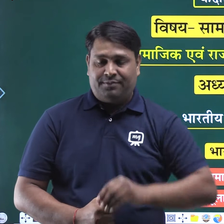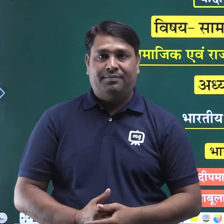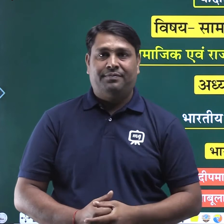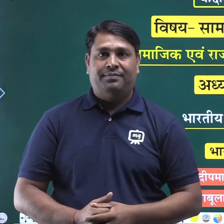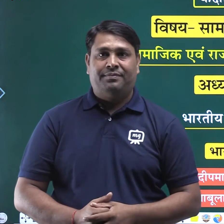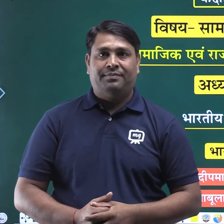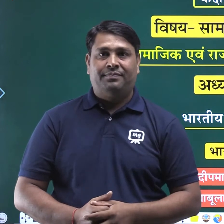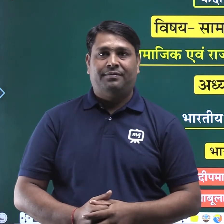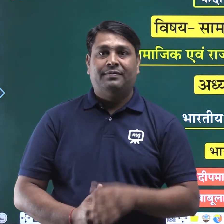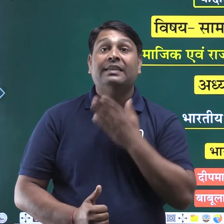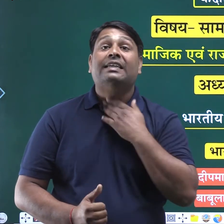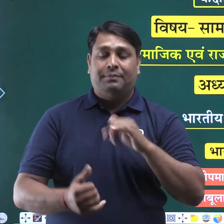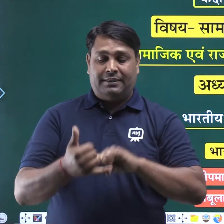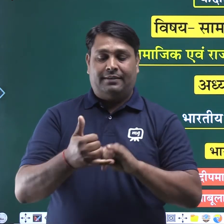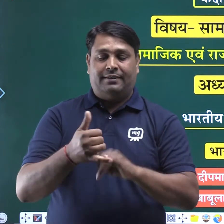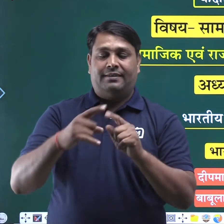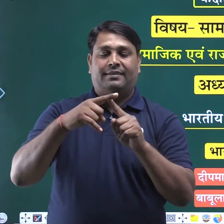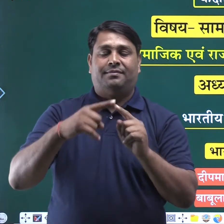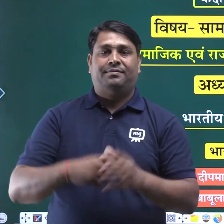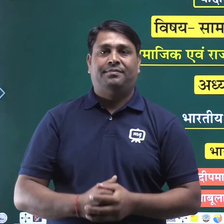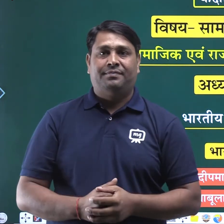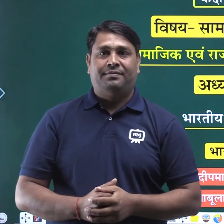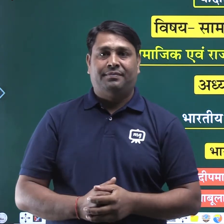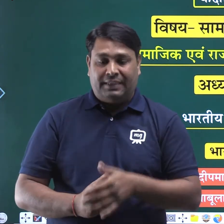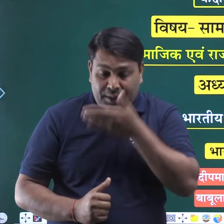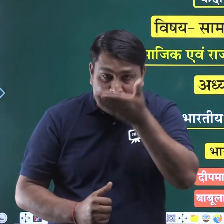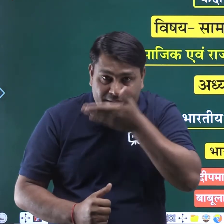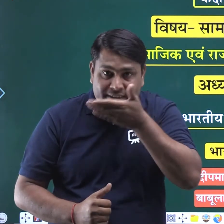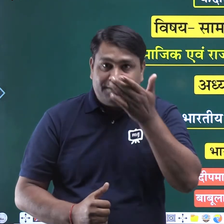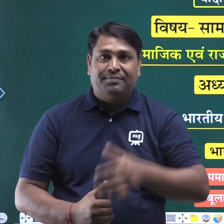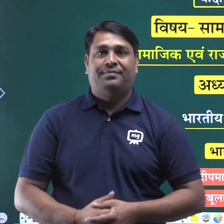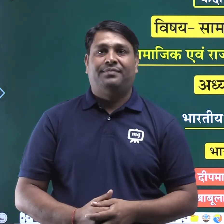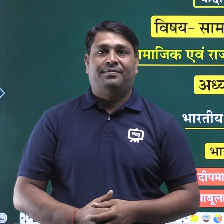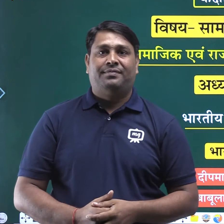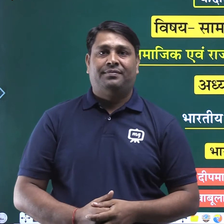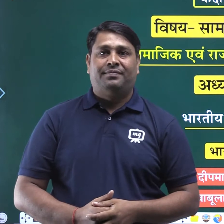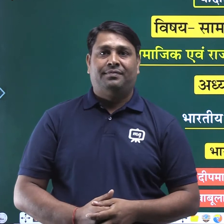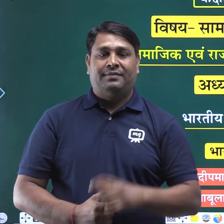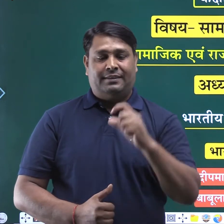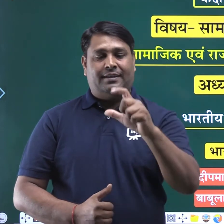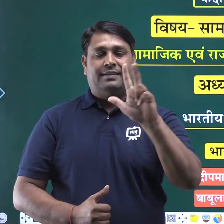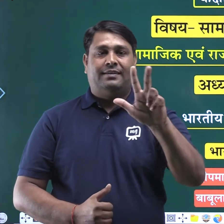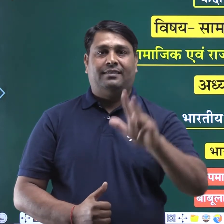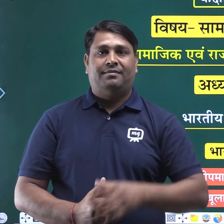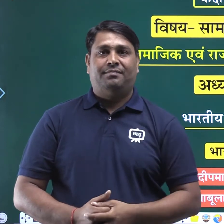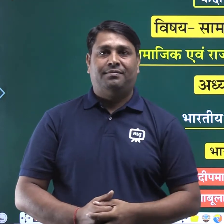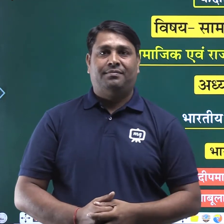सामजिक विज्ञान पढ़ाएंगे कक्षा आठ